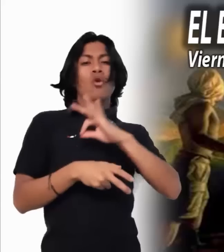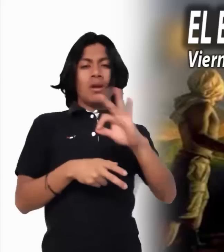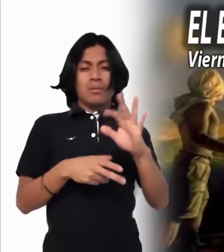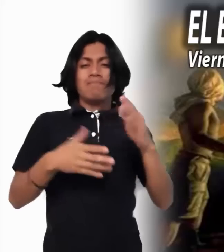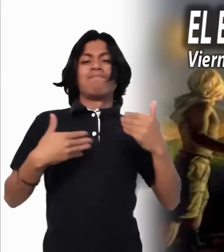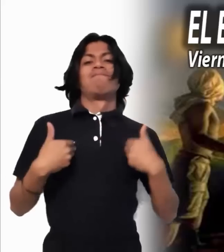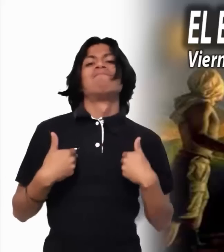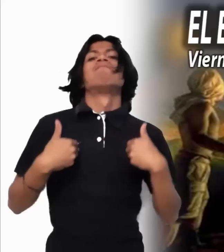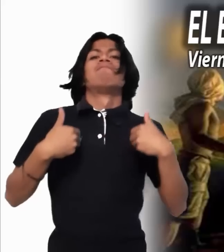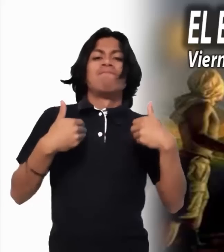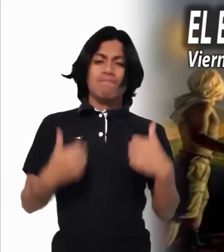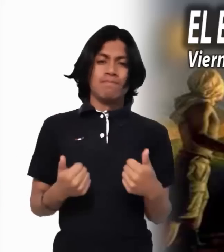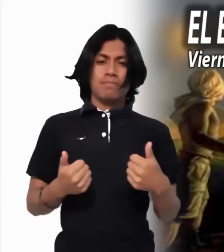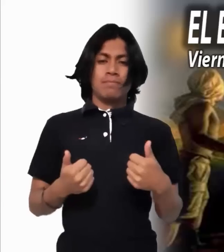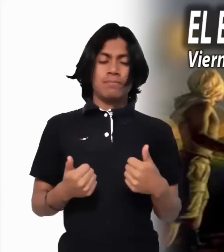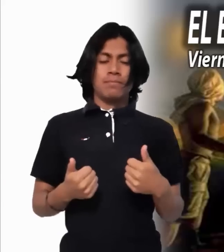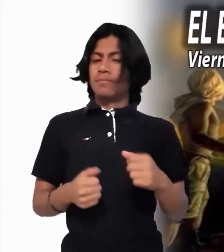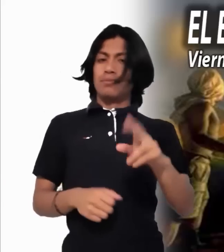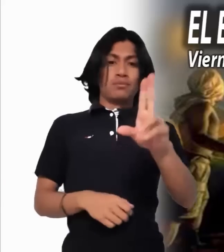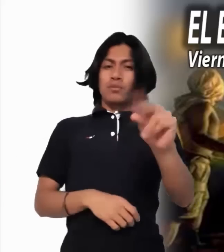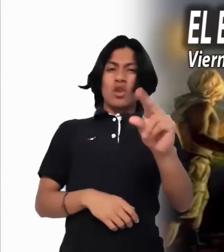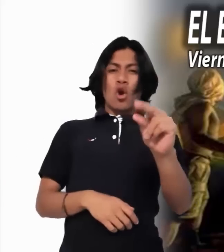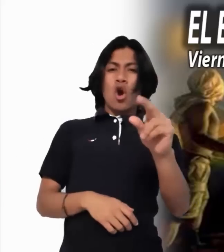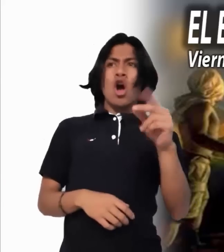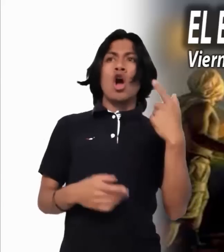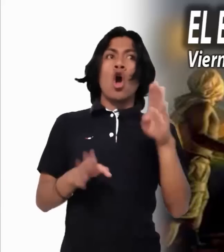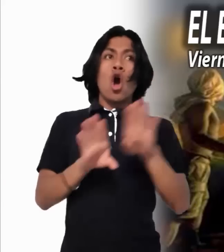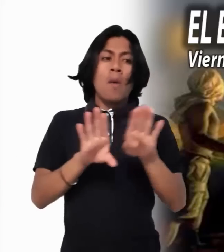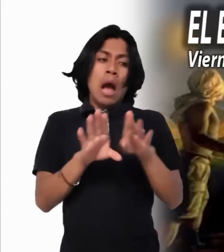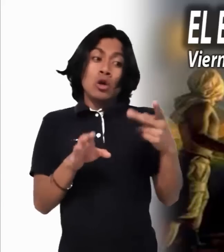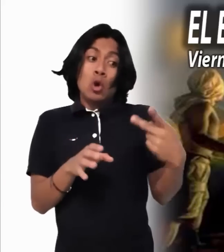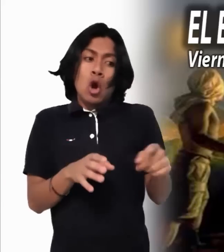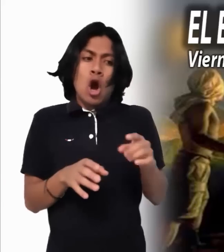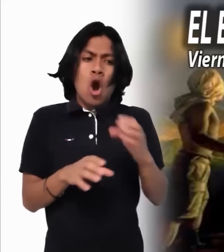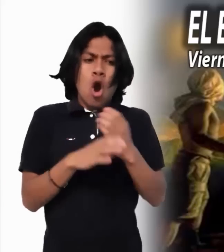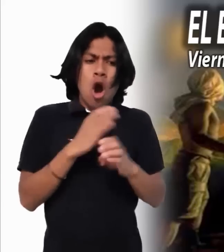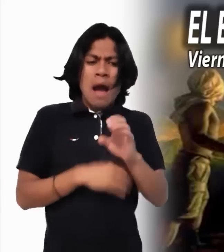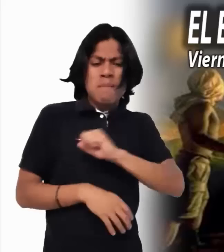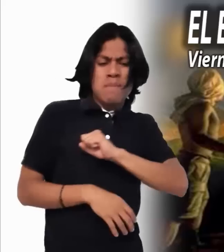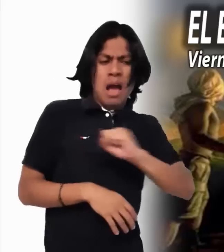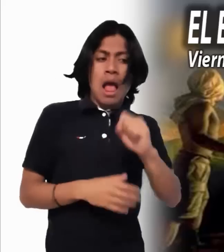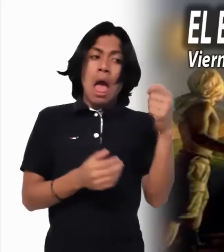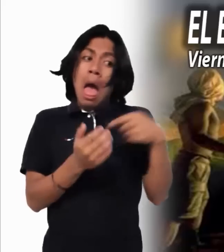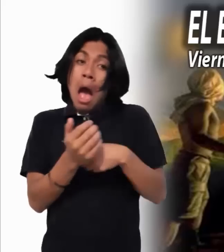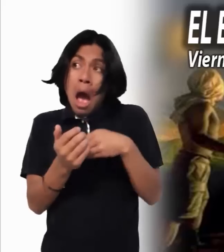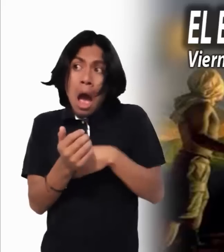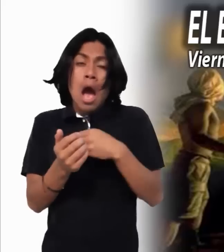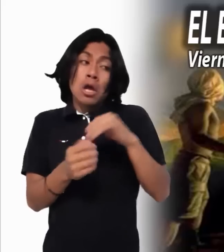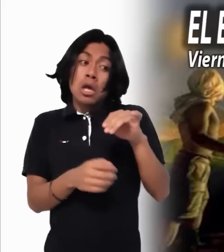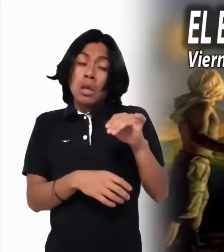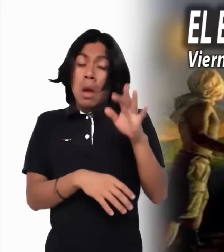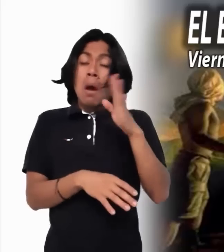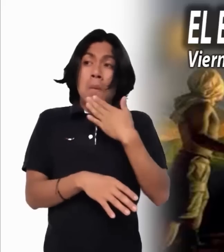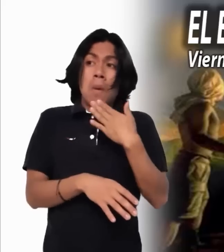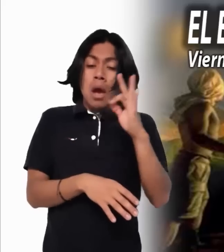solapar o condescender con el mal. Ser muy claro para denunciar qué está